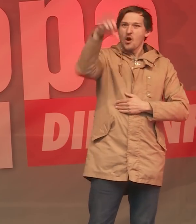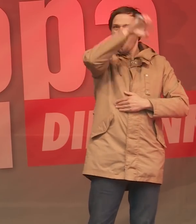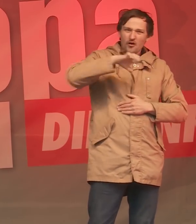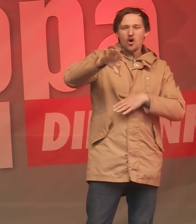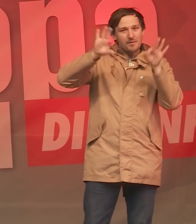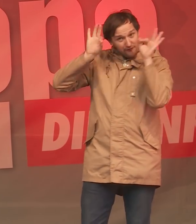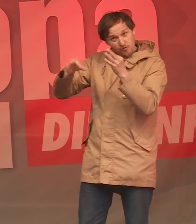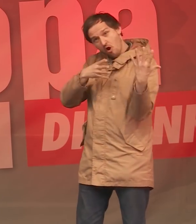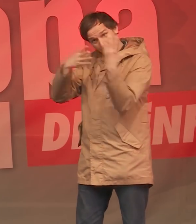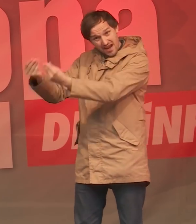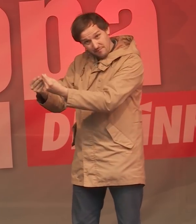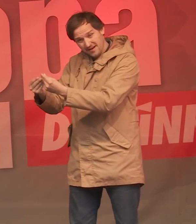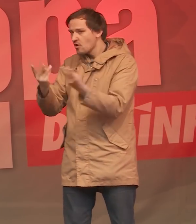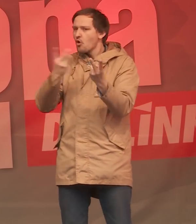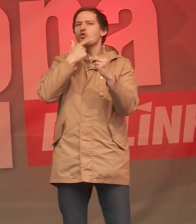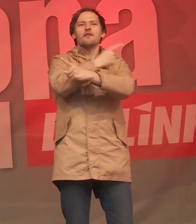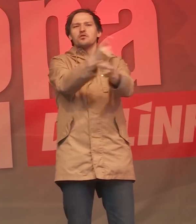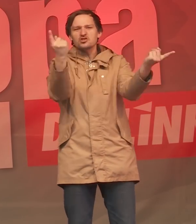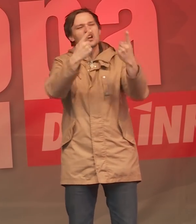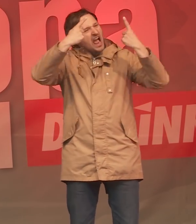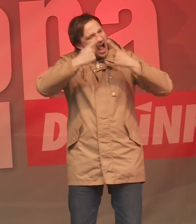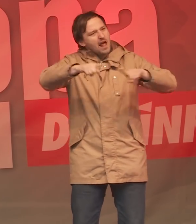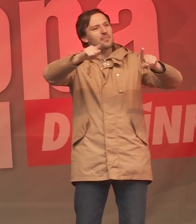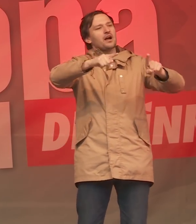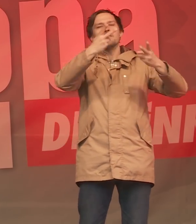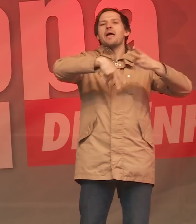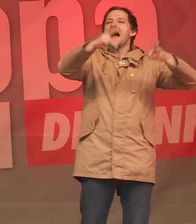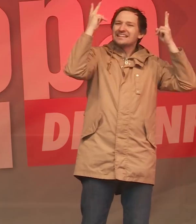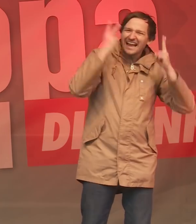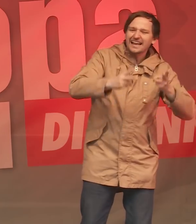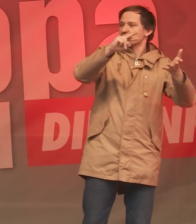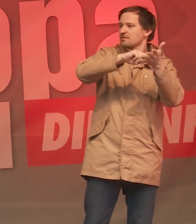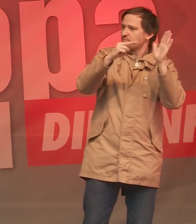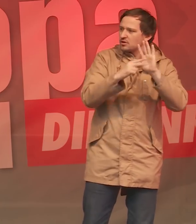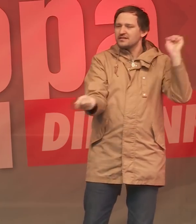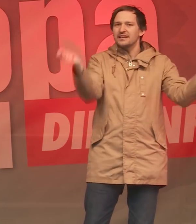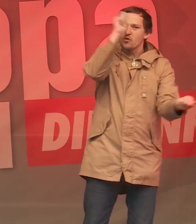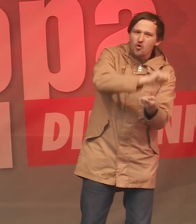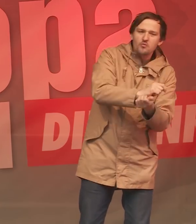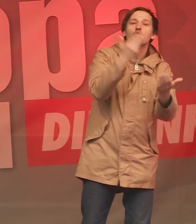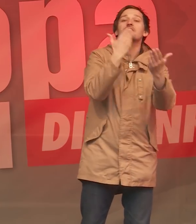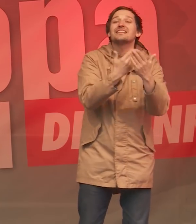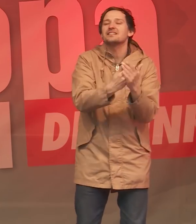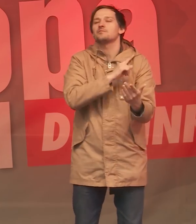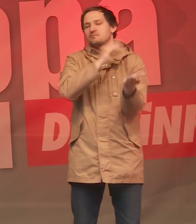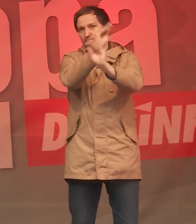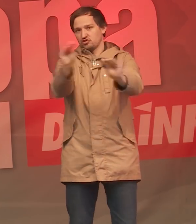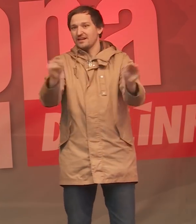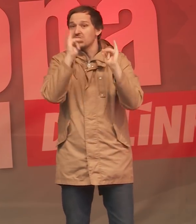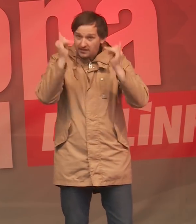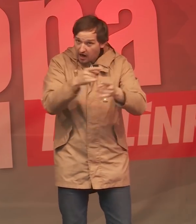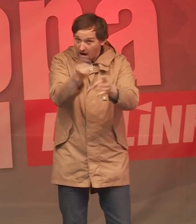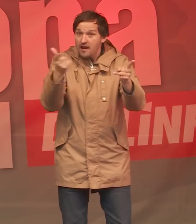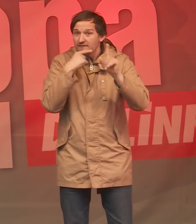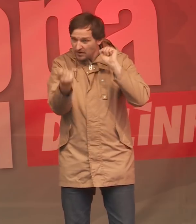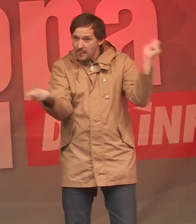überlassen oder wollen Sie nicht endlich eine andere, gerechte Politik machen? Und dann sage ich an dieser Stelle, ja, wenn Sie das wollen,